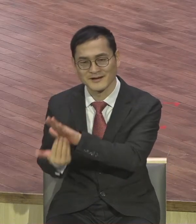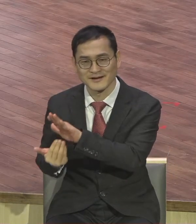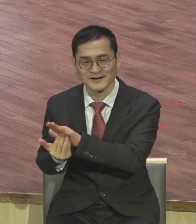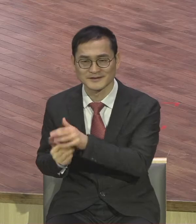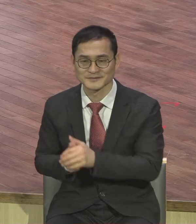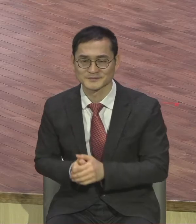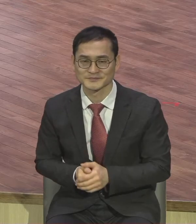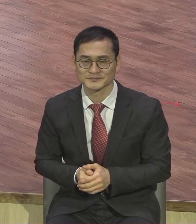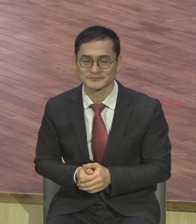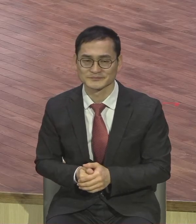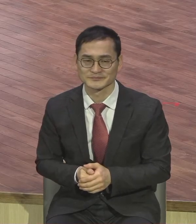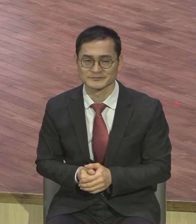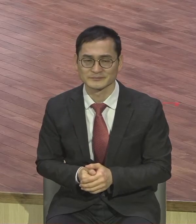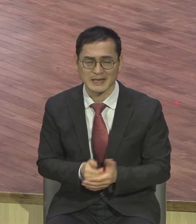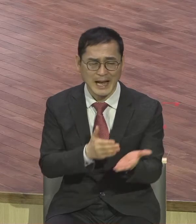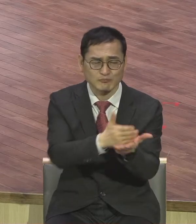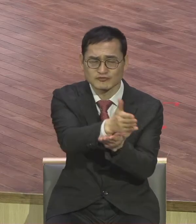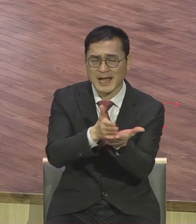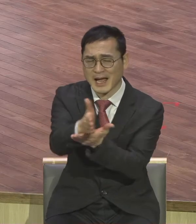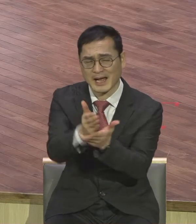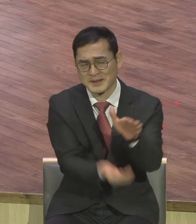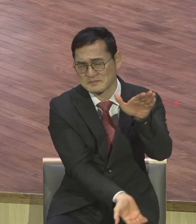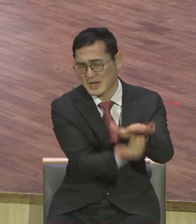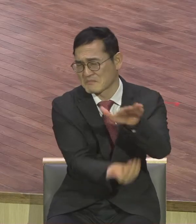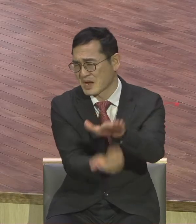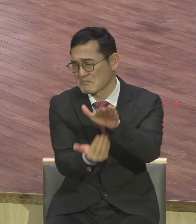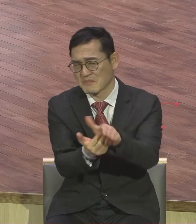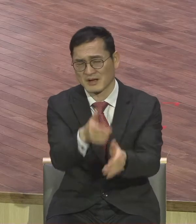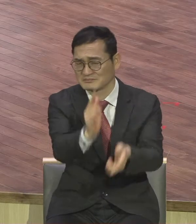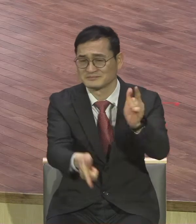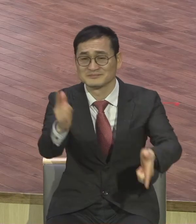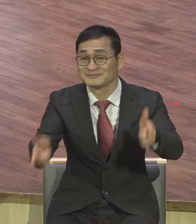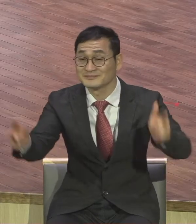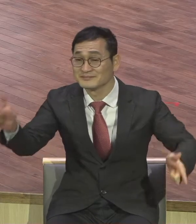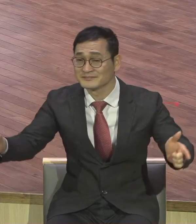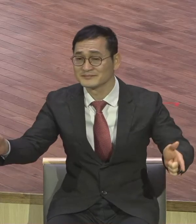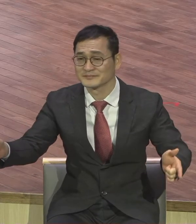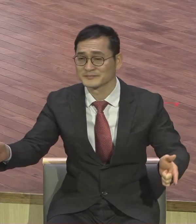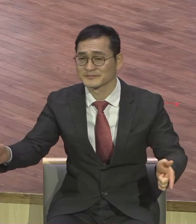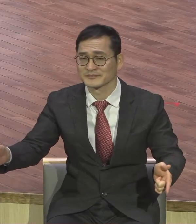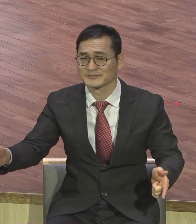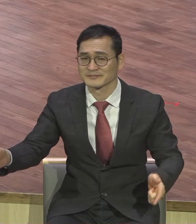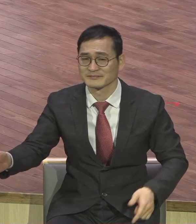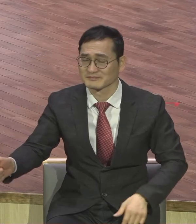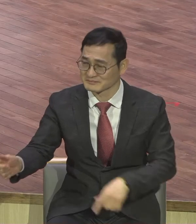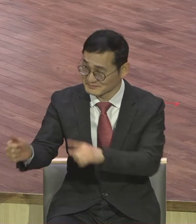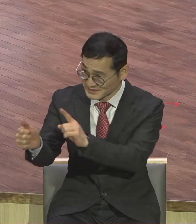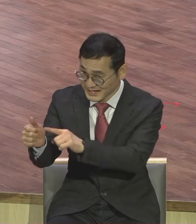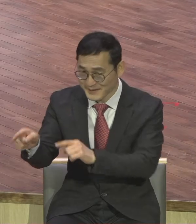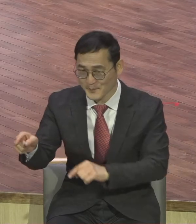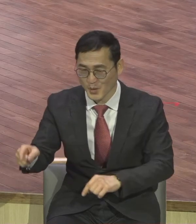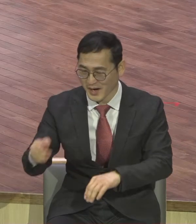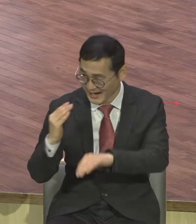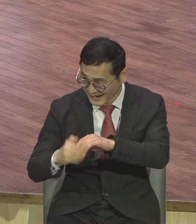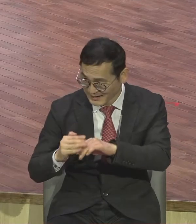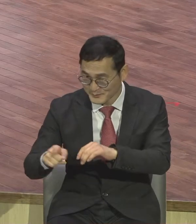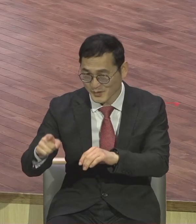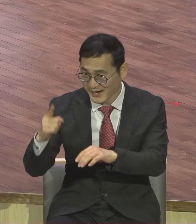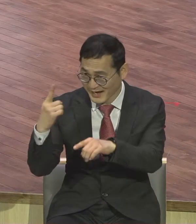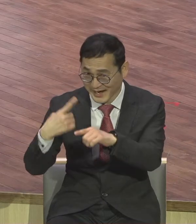각양각색의 그 분야의 최고 생활의 달인 그런데 우리는